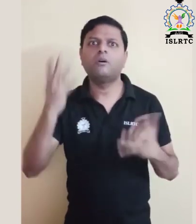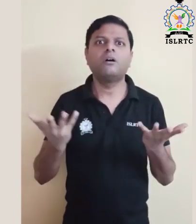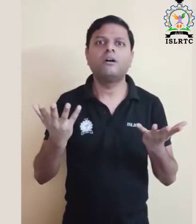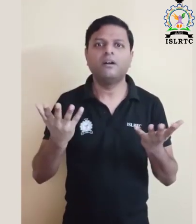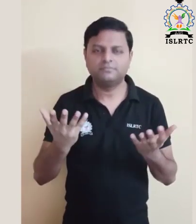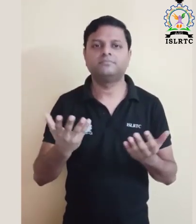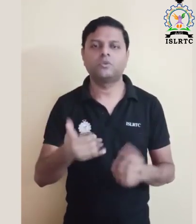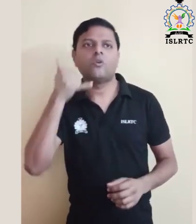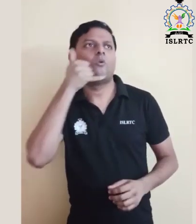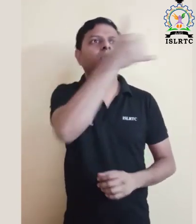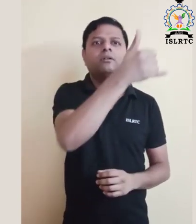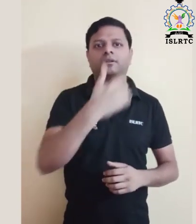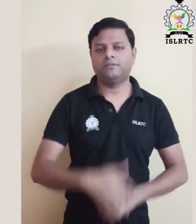अधिक जानकारी के लिए